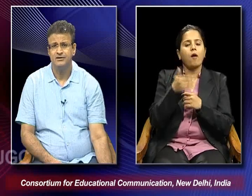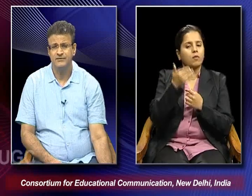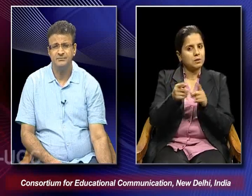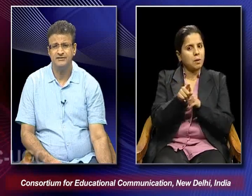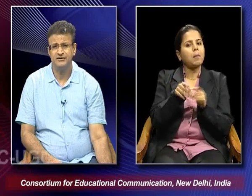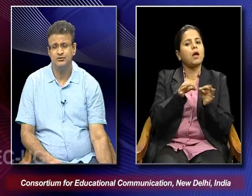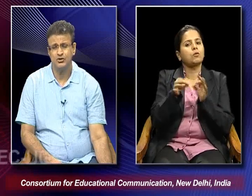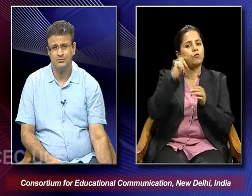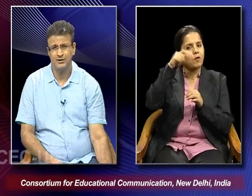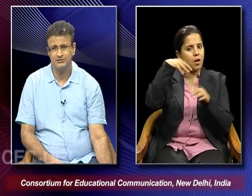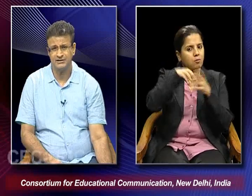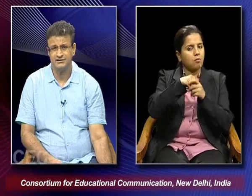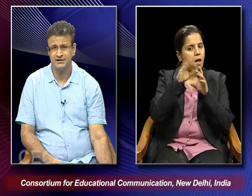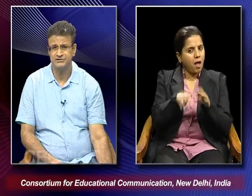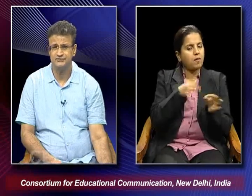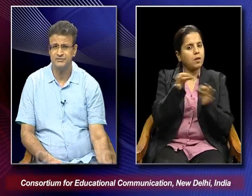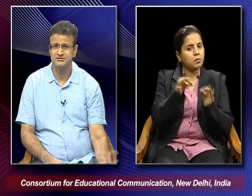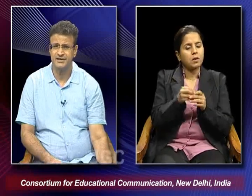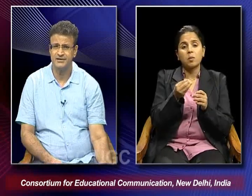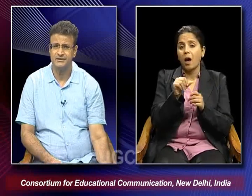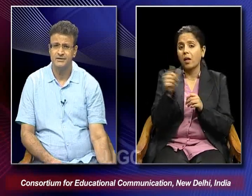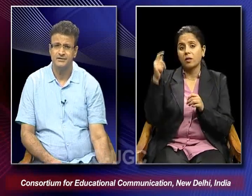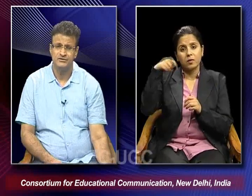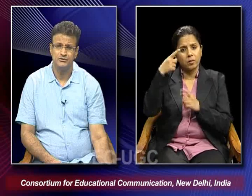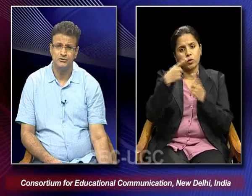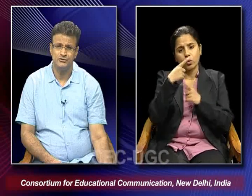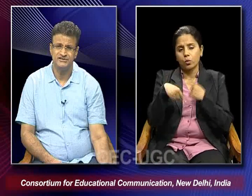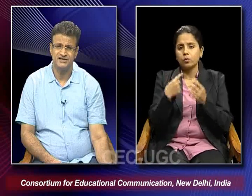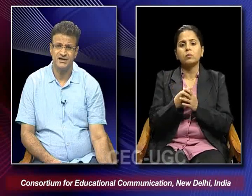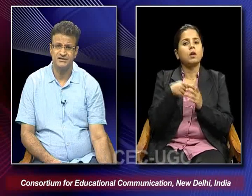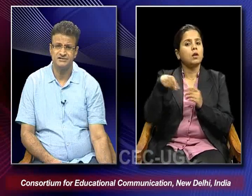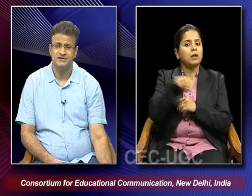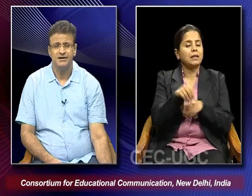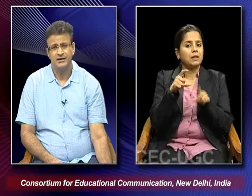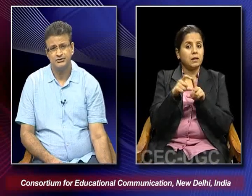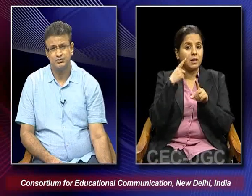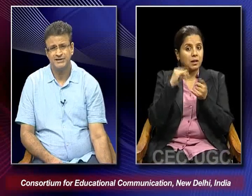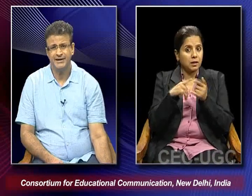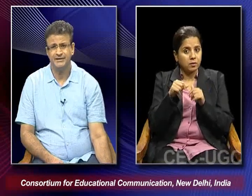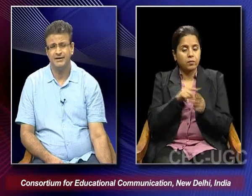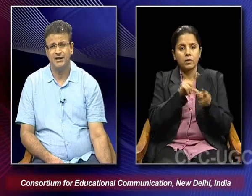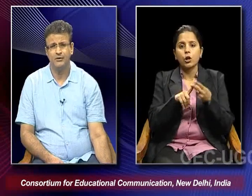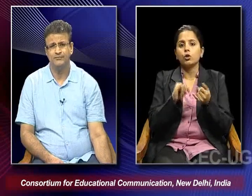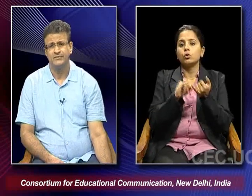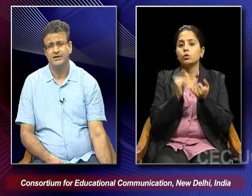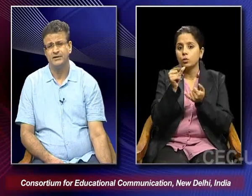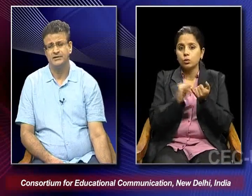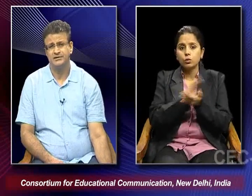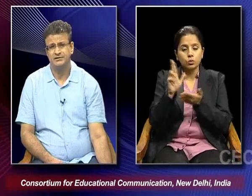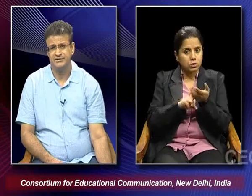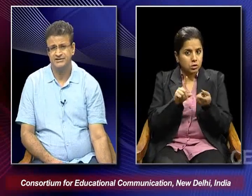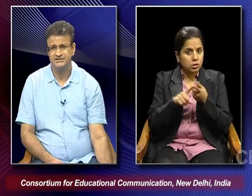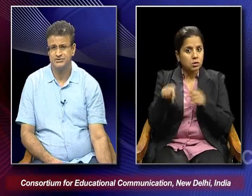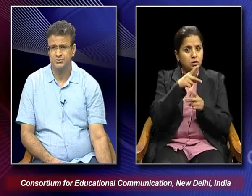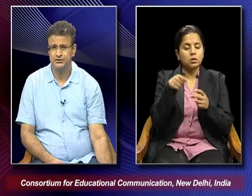film. And when you talk about the other kinds of films like Vittorio, D.C. Carr's Shoeshine and how it